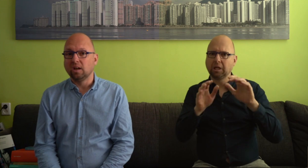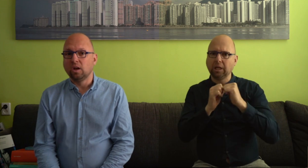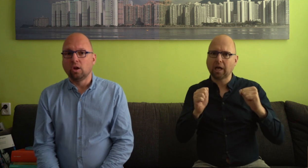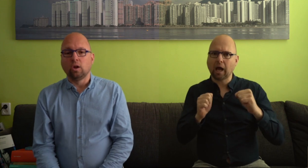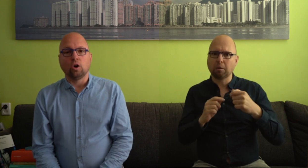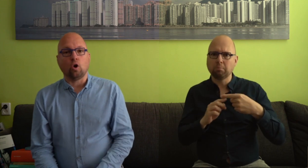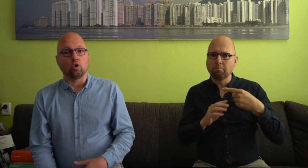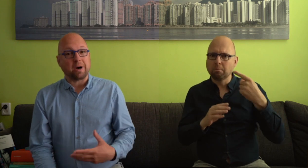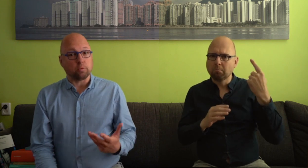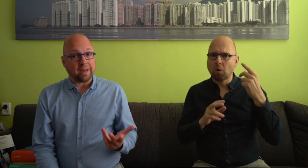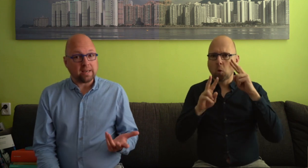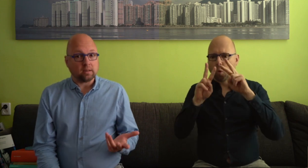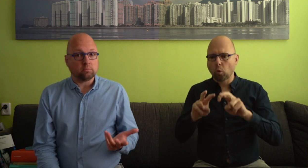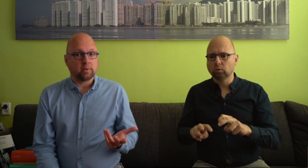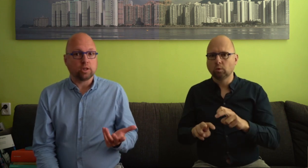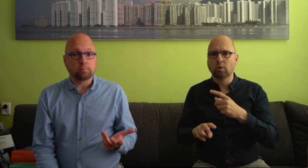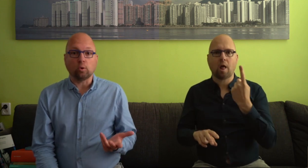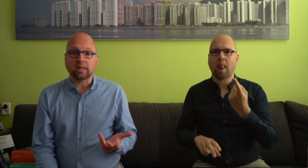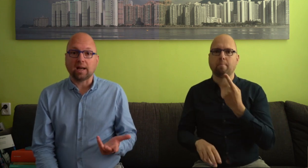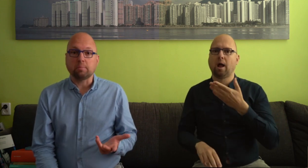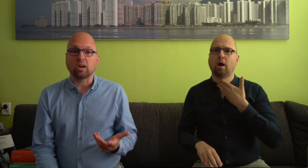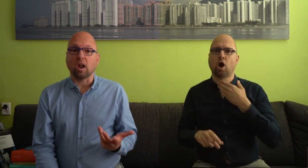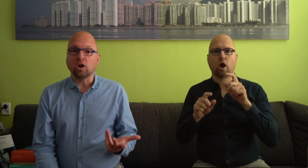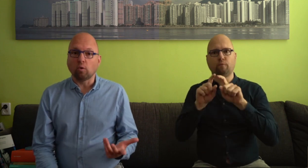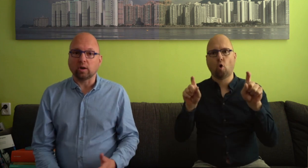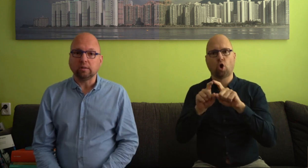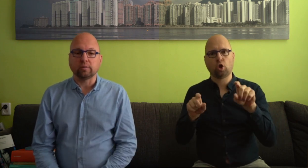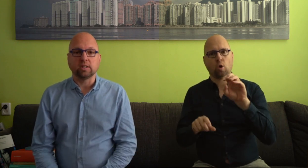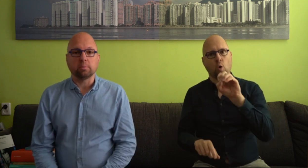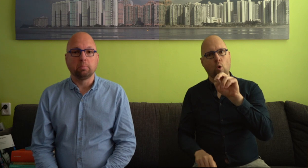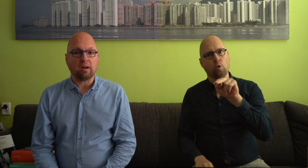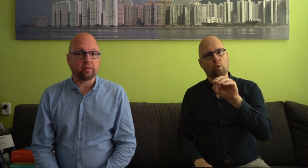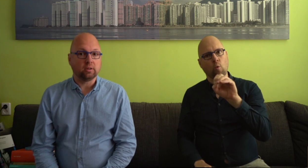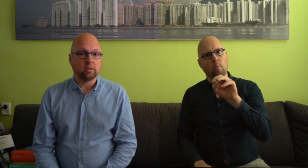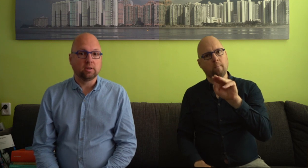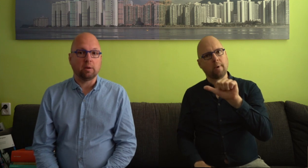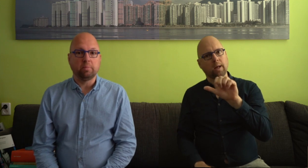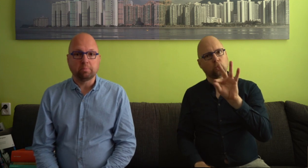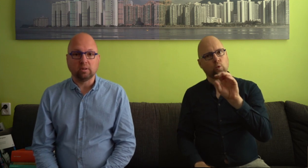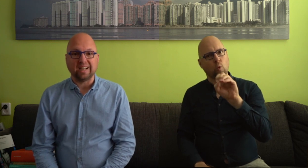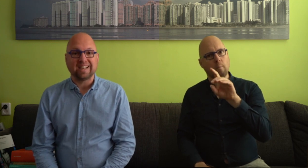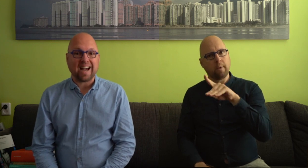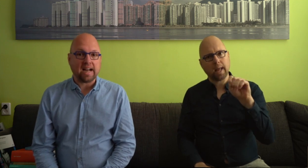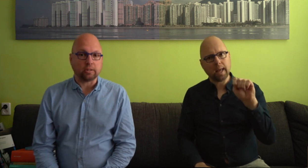onomatopeeën in gesproken talen hebben, klankwoorden van het type blaffen en piepen en kraken.